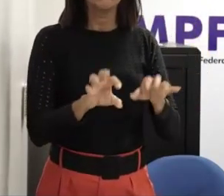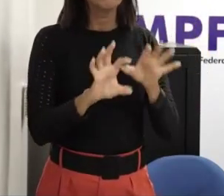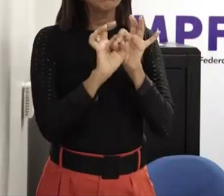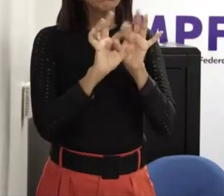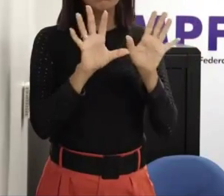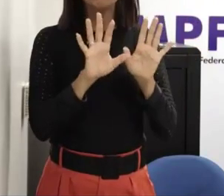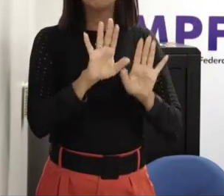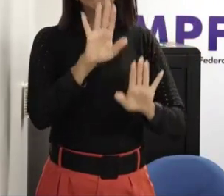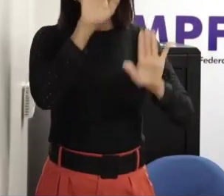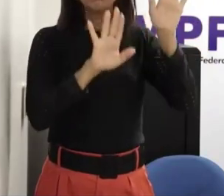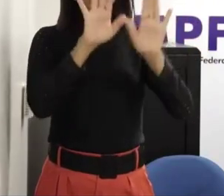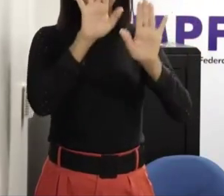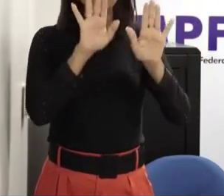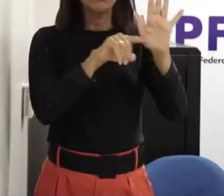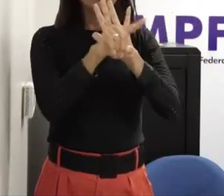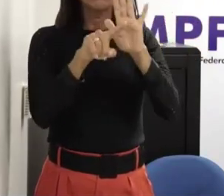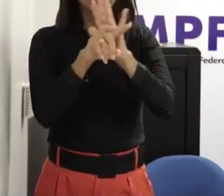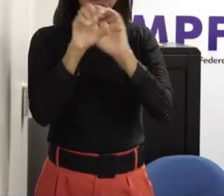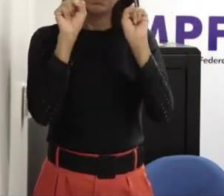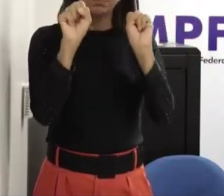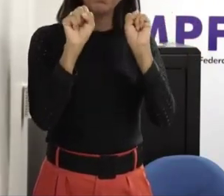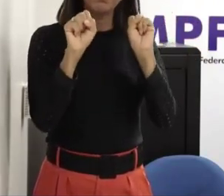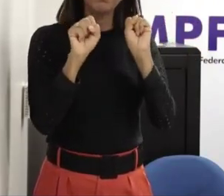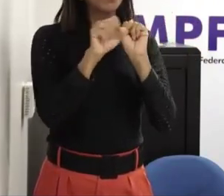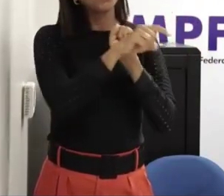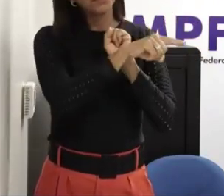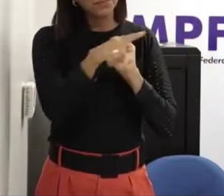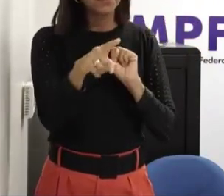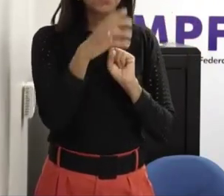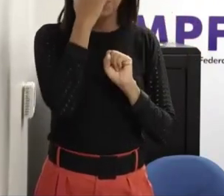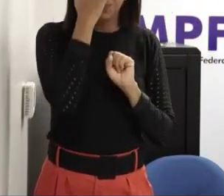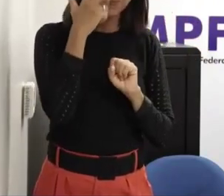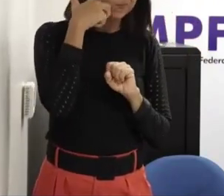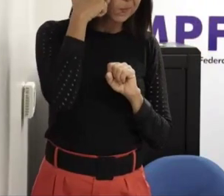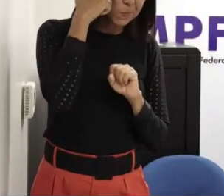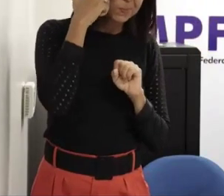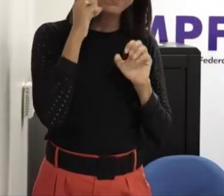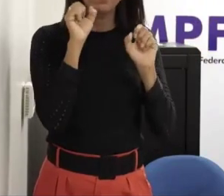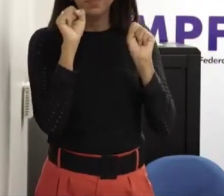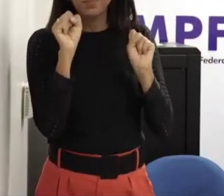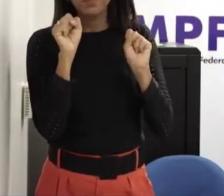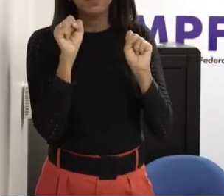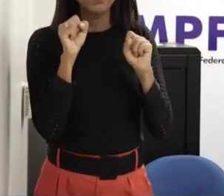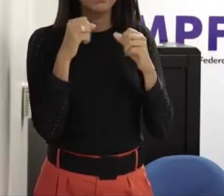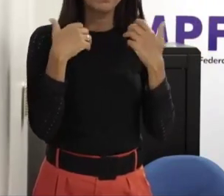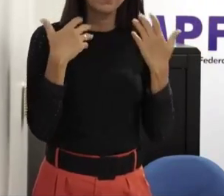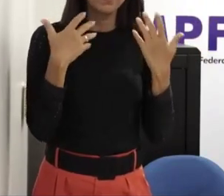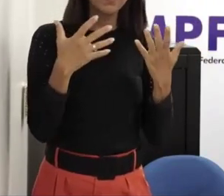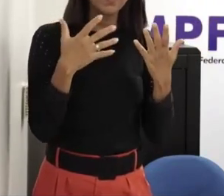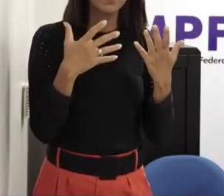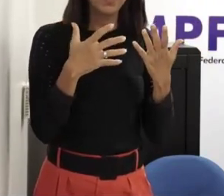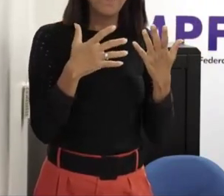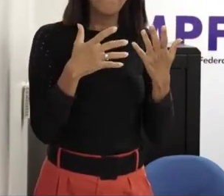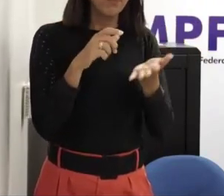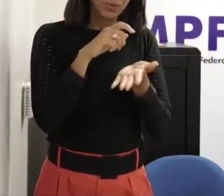e quem se sentir um pouco mais construído no sentido de vir aqui ou então de falar e quiser fazer a